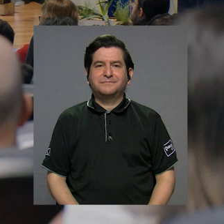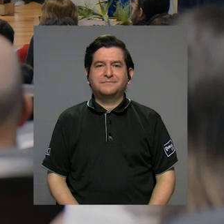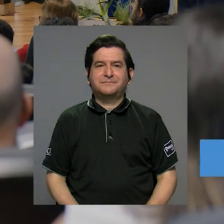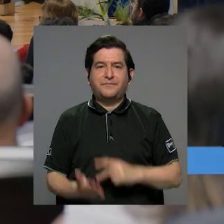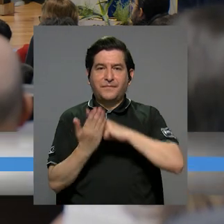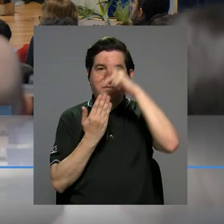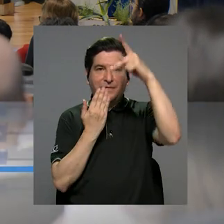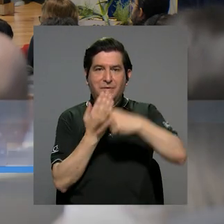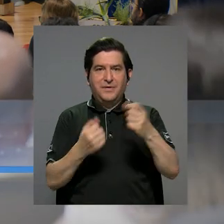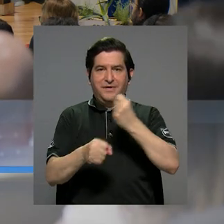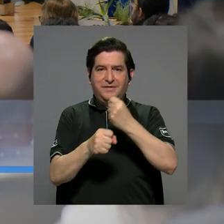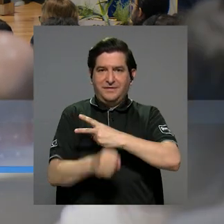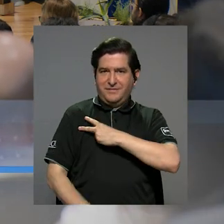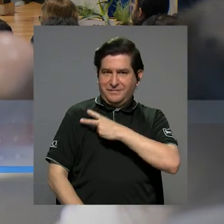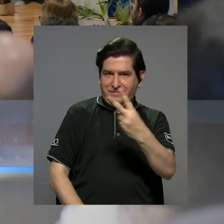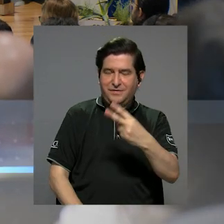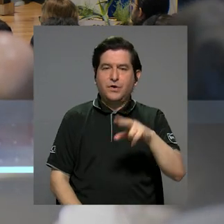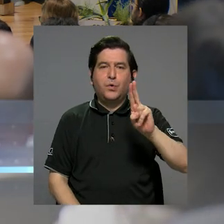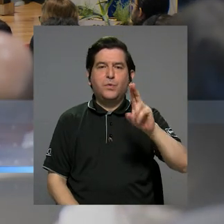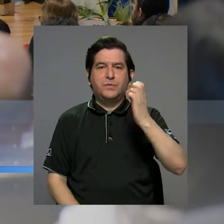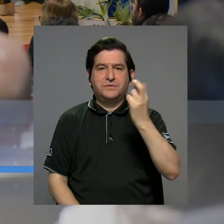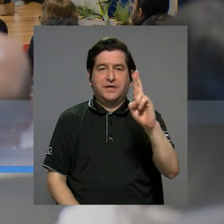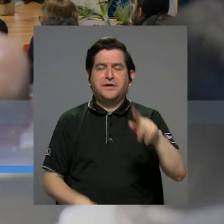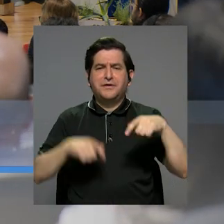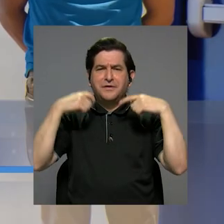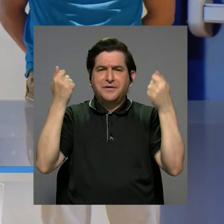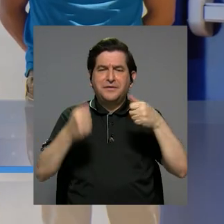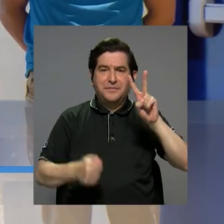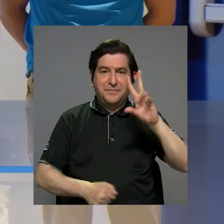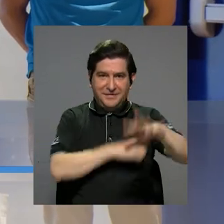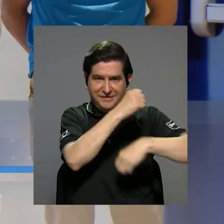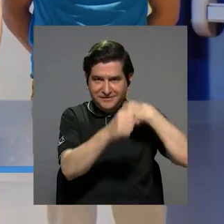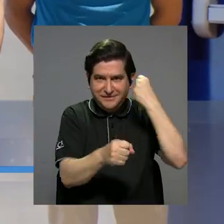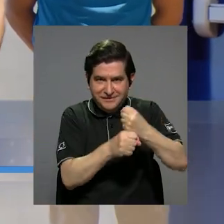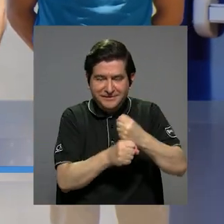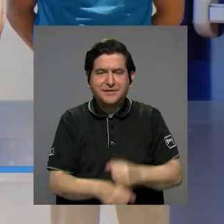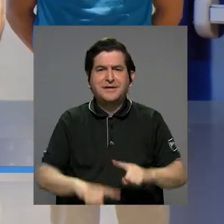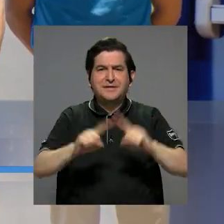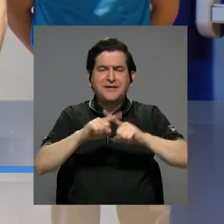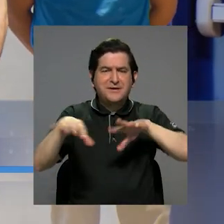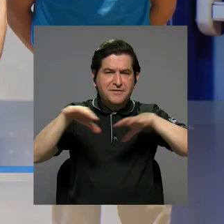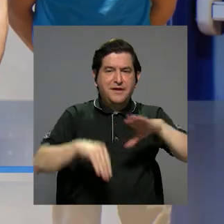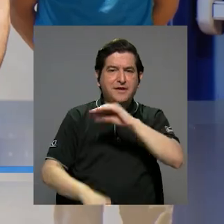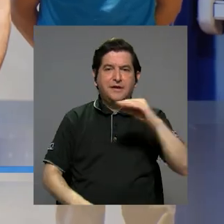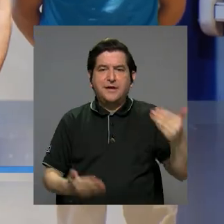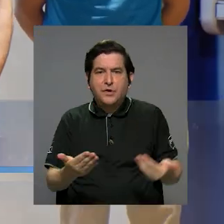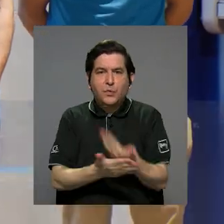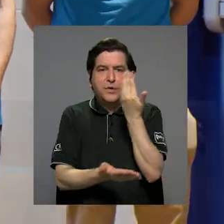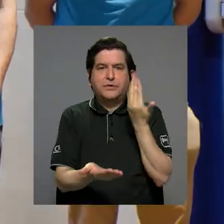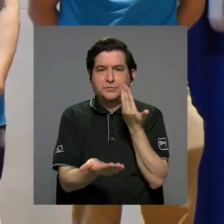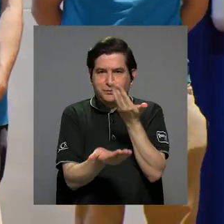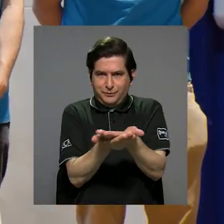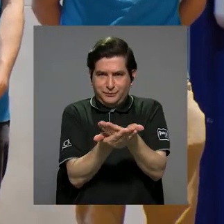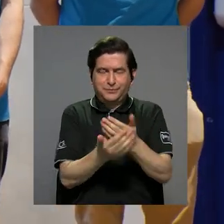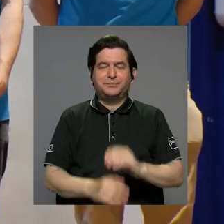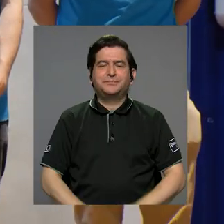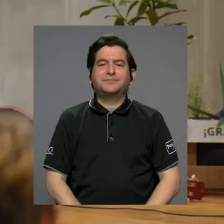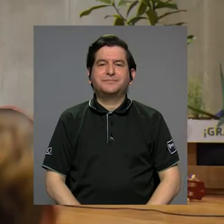El programa de voluntariado de la UCR celebró su 25 aniversario con actividades y nuevas propuestas.